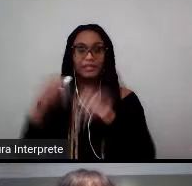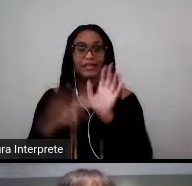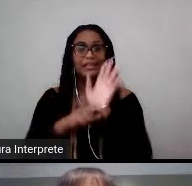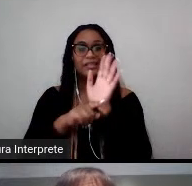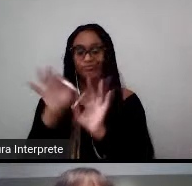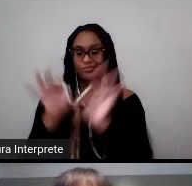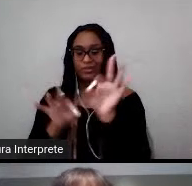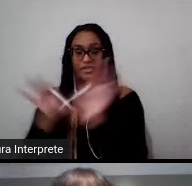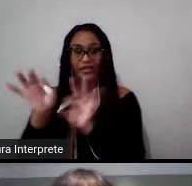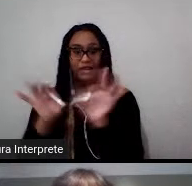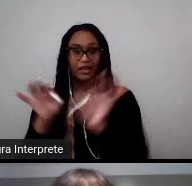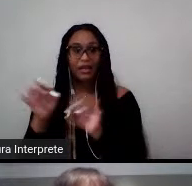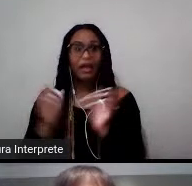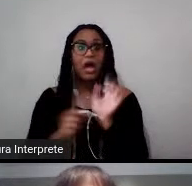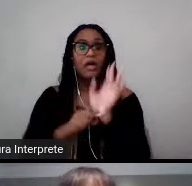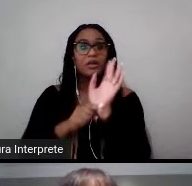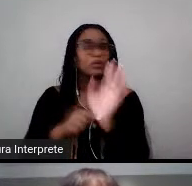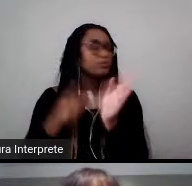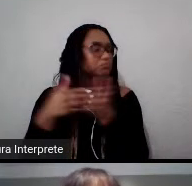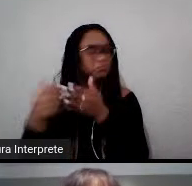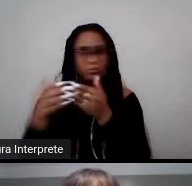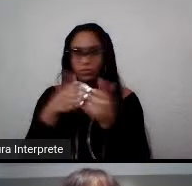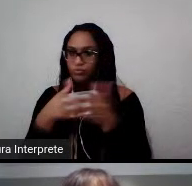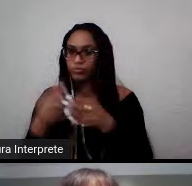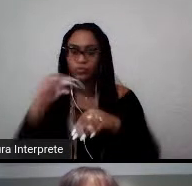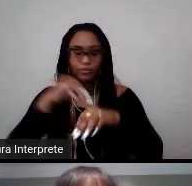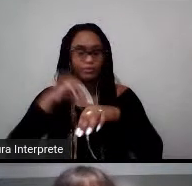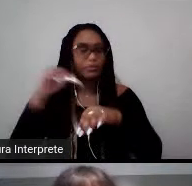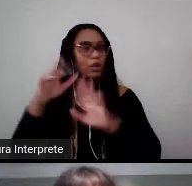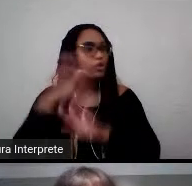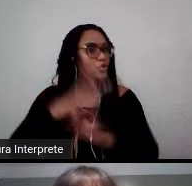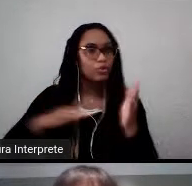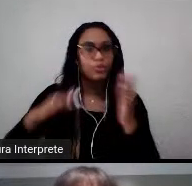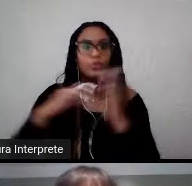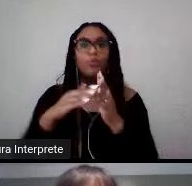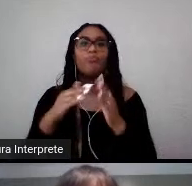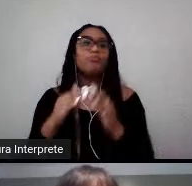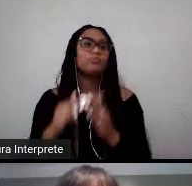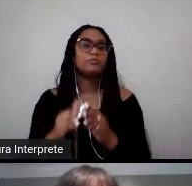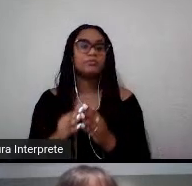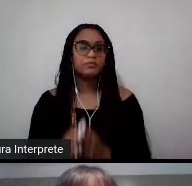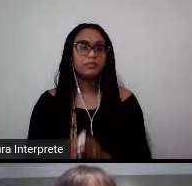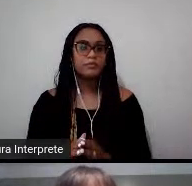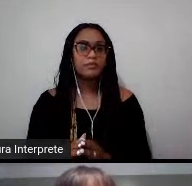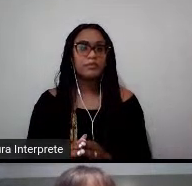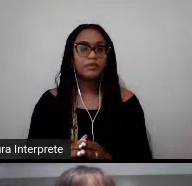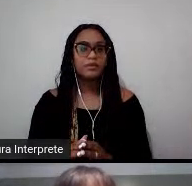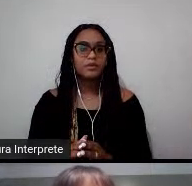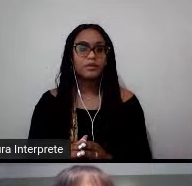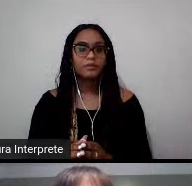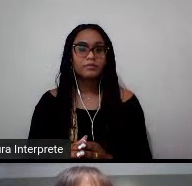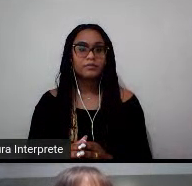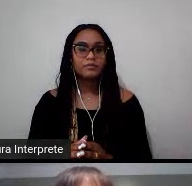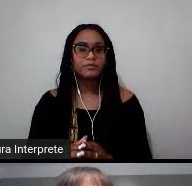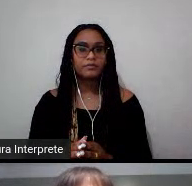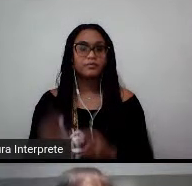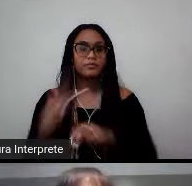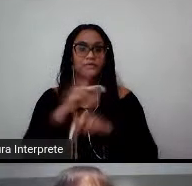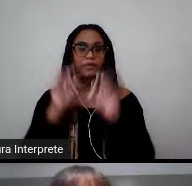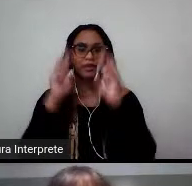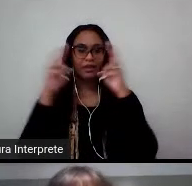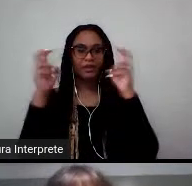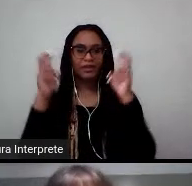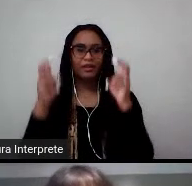mestrados em qualquer área e em qualquer universidade do Reino Unido. Isto é, Inglaterra, Escócia, País de Gales e